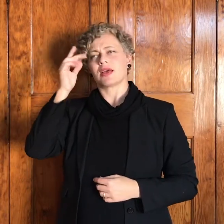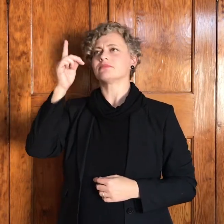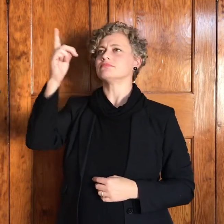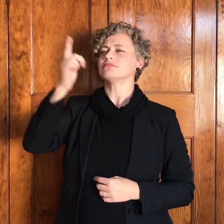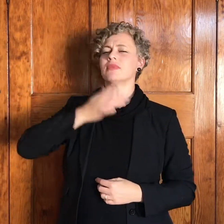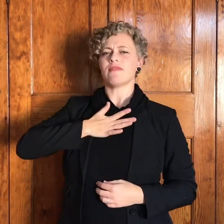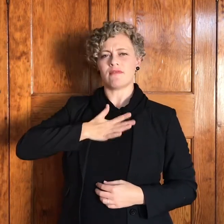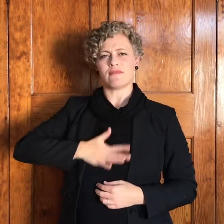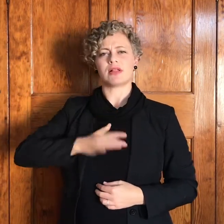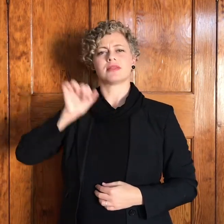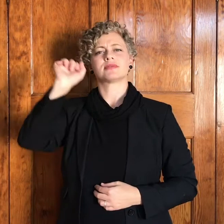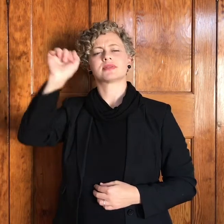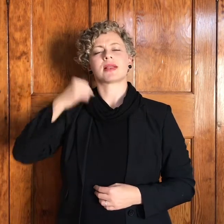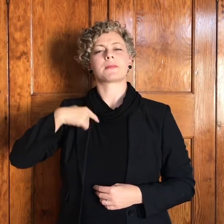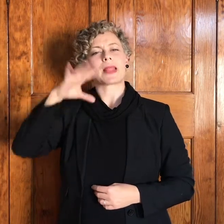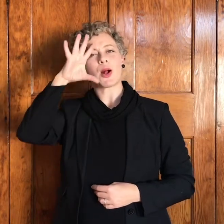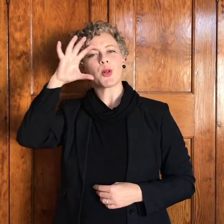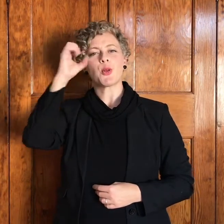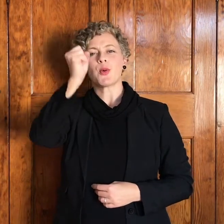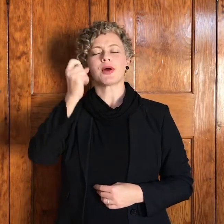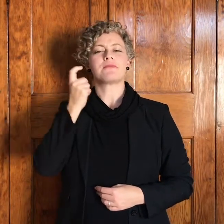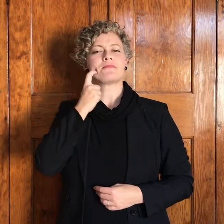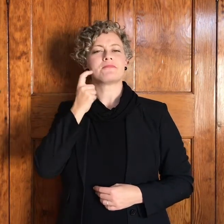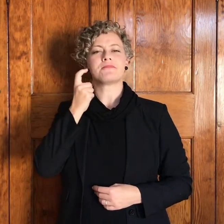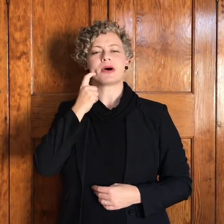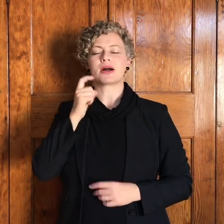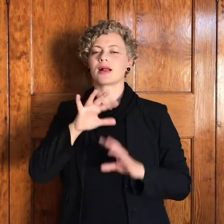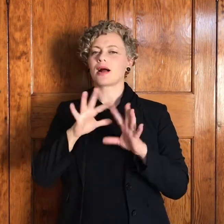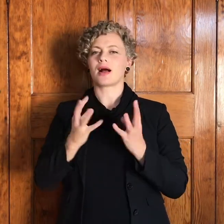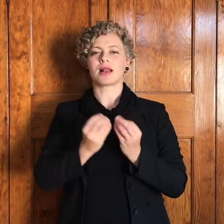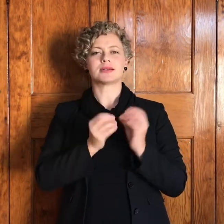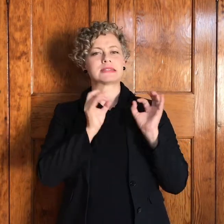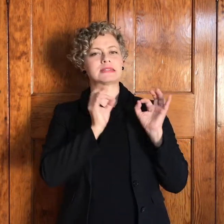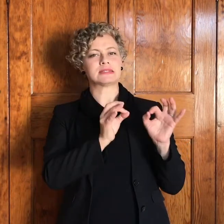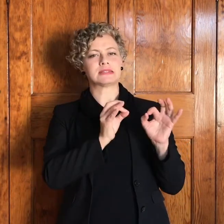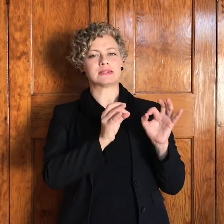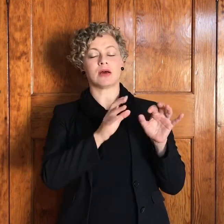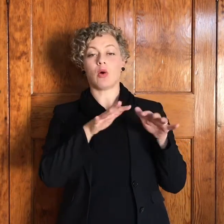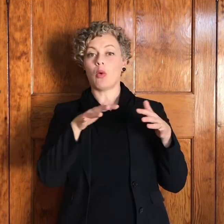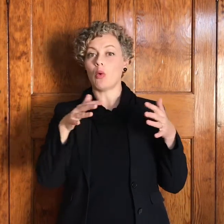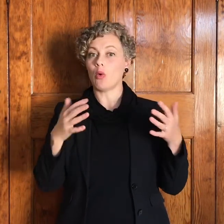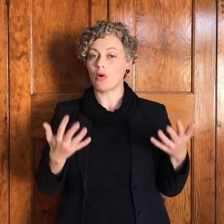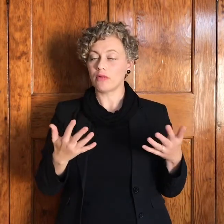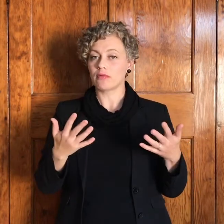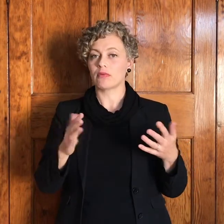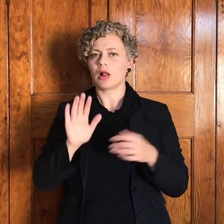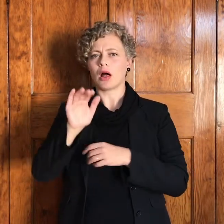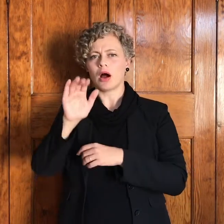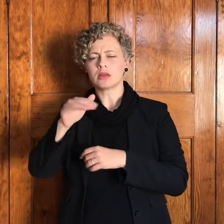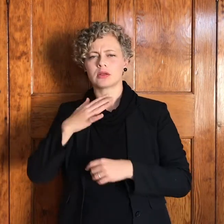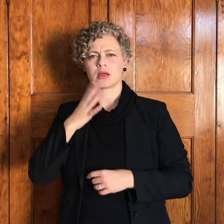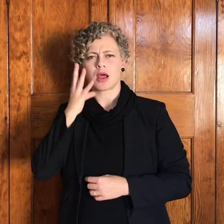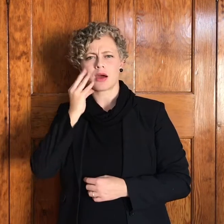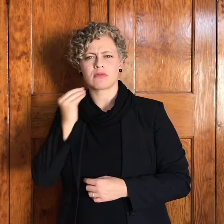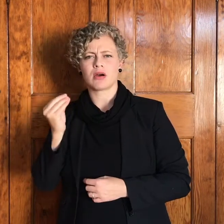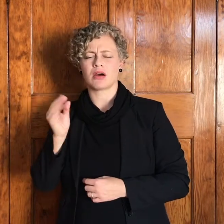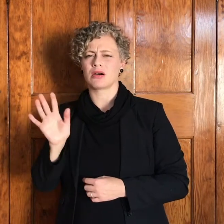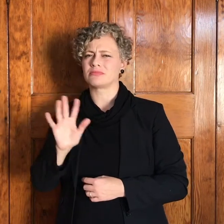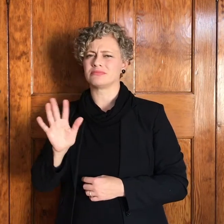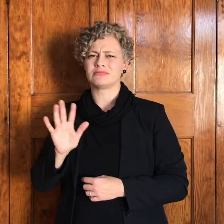alles is van sal sprekend maar dan aan die ander kant kan jy kom by die grens weer waar het donker is en daar